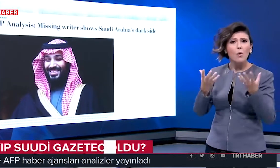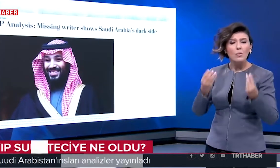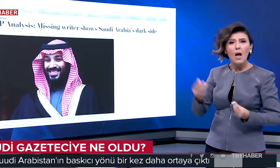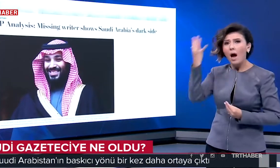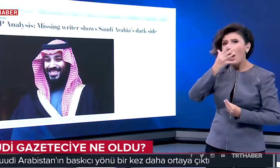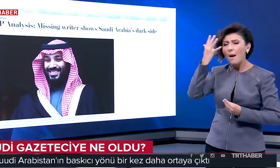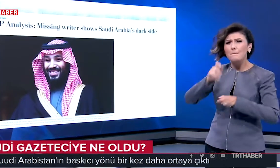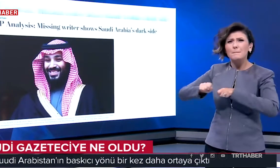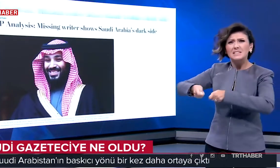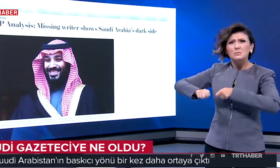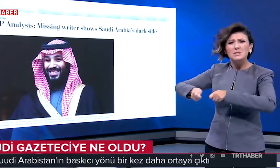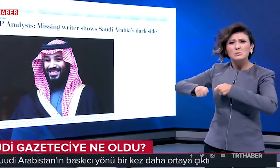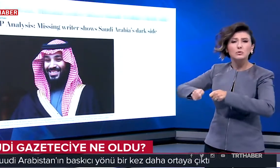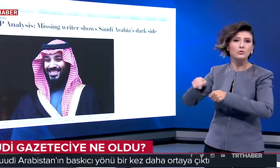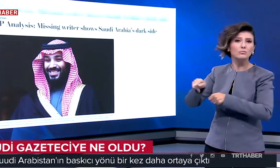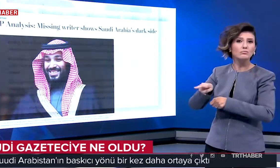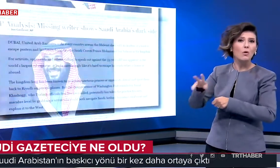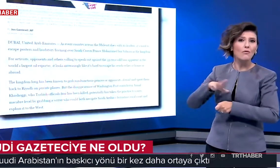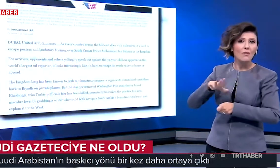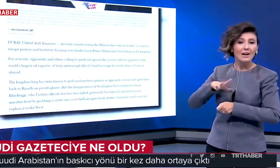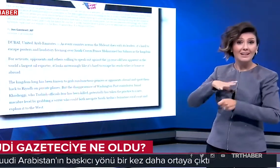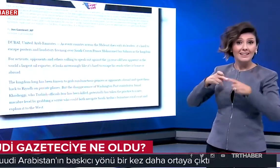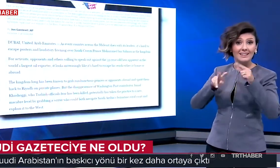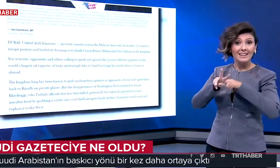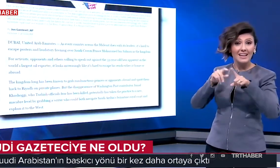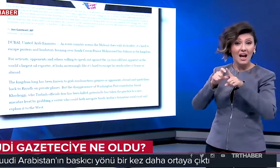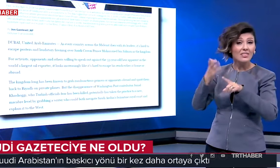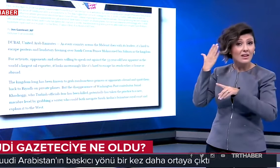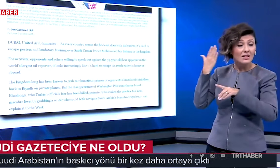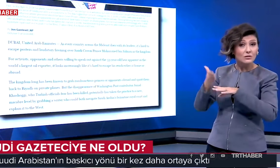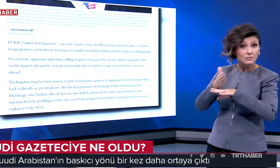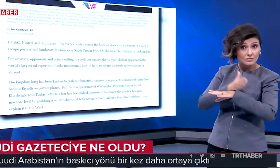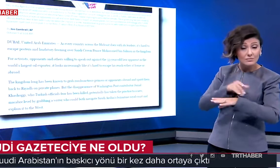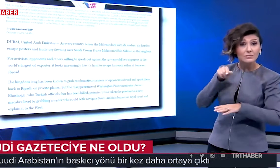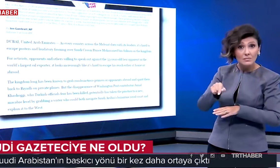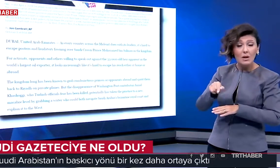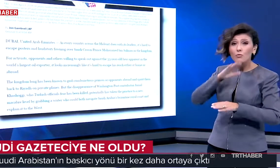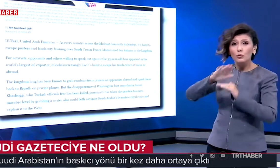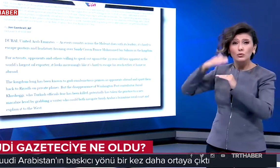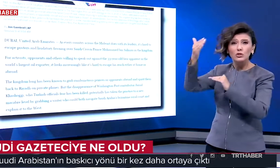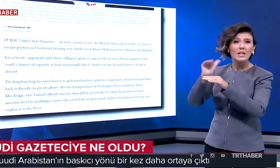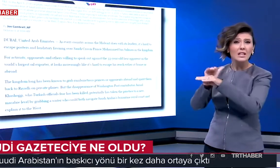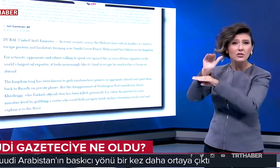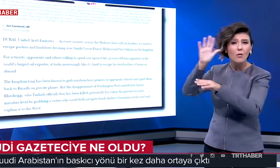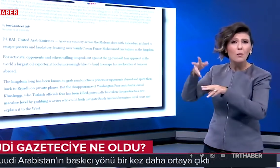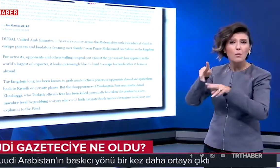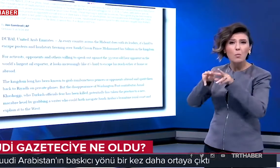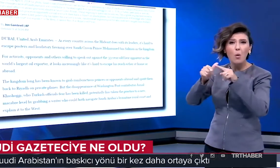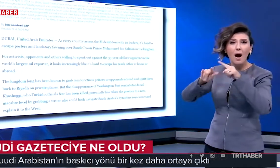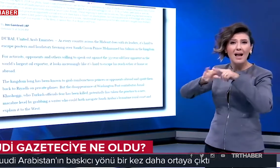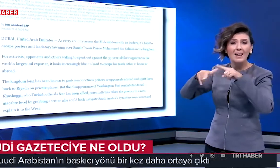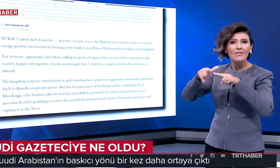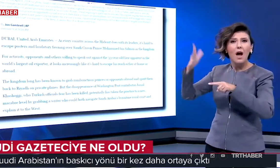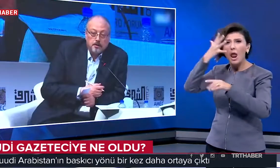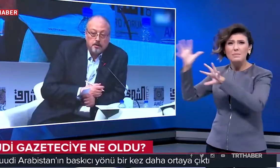Arabistan'ın baskıcı yönüne değinildi. Riyad yönetiminin daha önce de yurt dışında yaşayan muhalifleri zorla Suudi Arabistan'a götürdüğü bilgisine yer verildi.